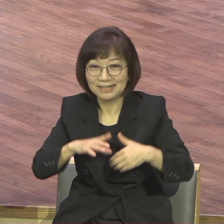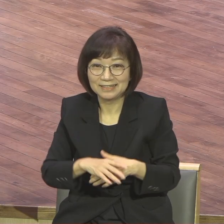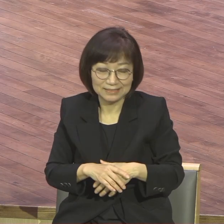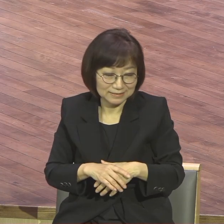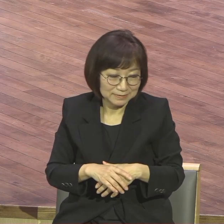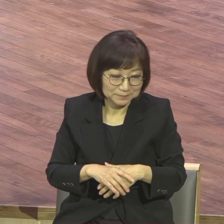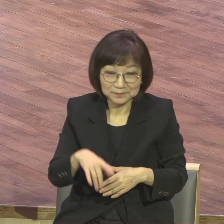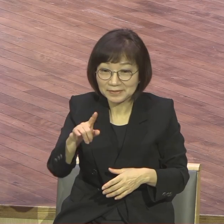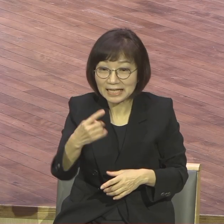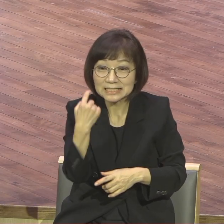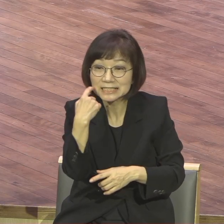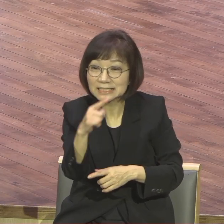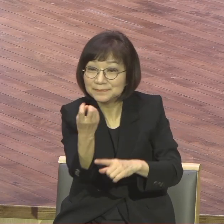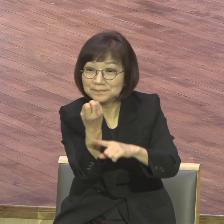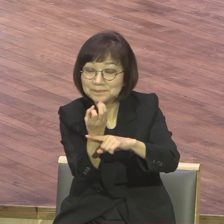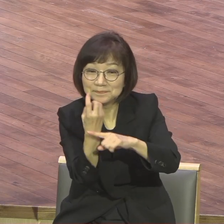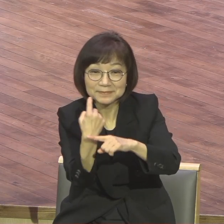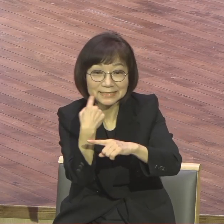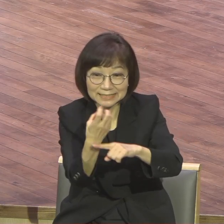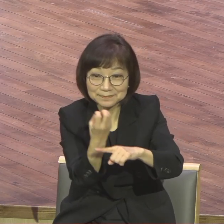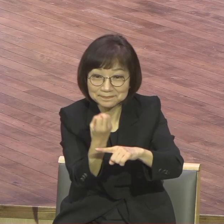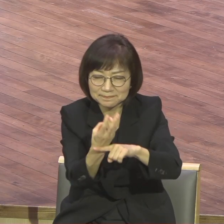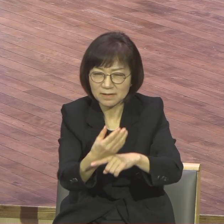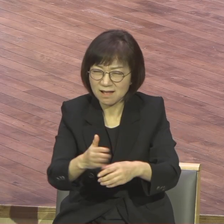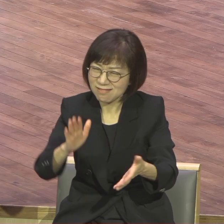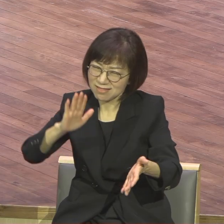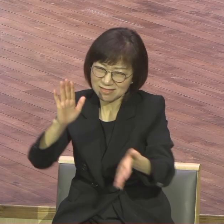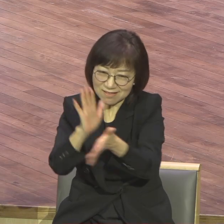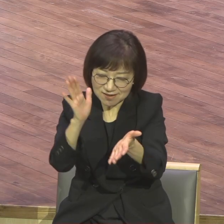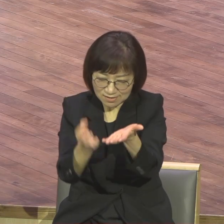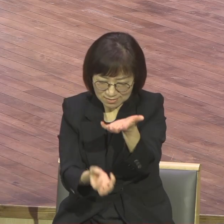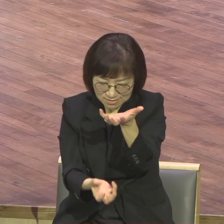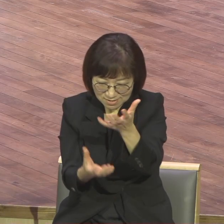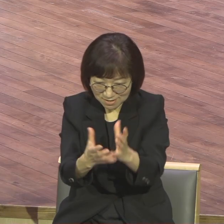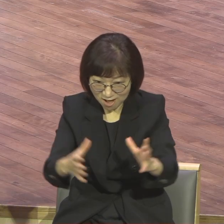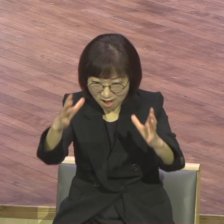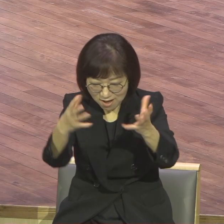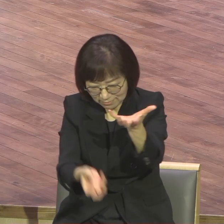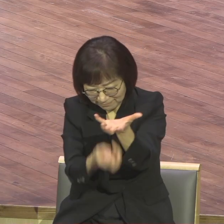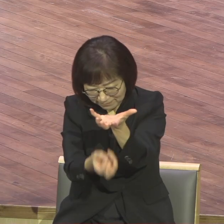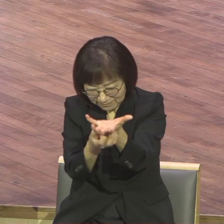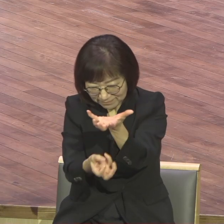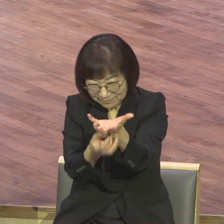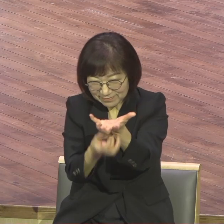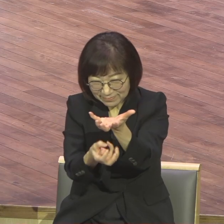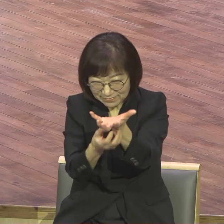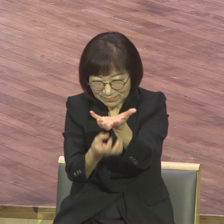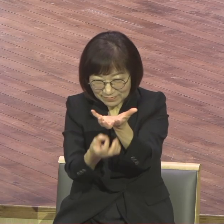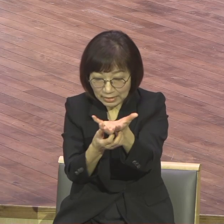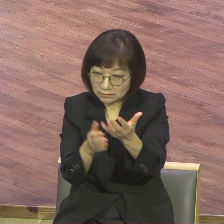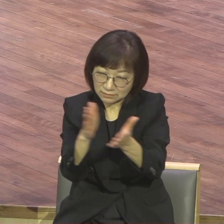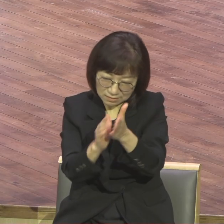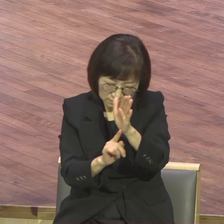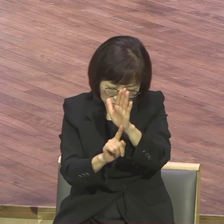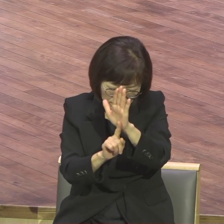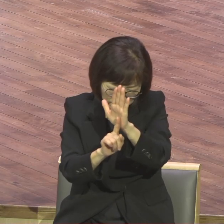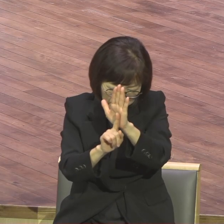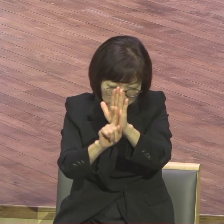금은요. 고열의 고열의 도가니 속에 넣어가지고 깍 끓입니다. 보통 2000도가 넘으면